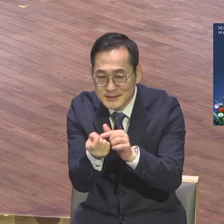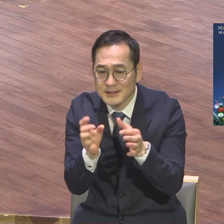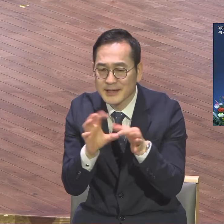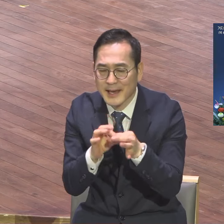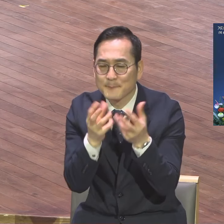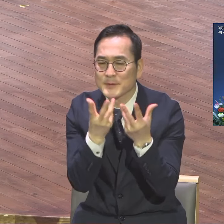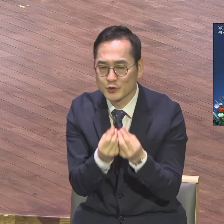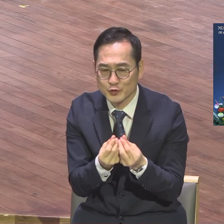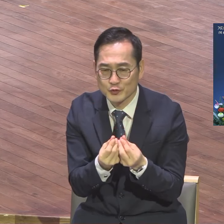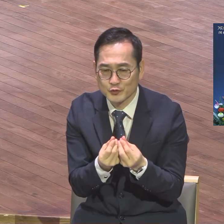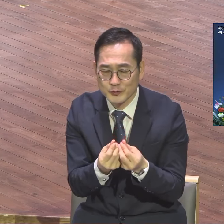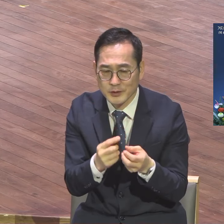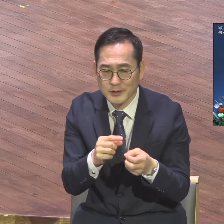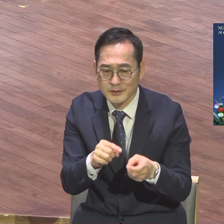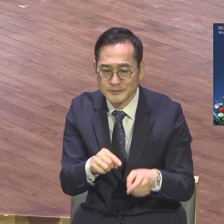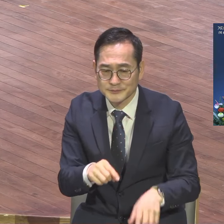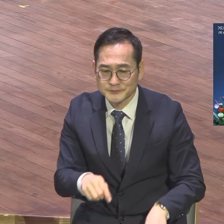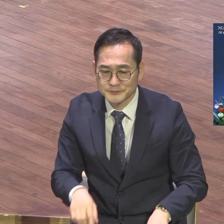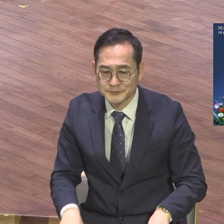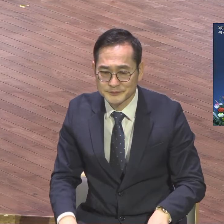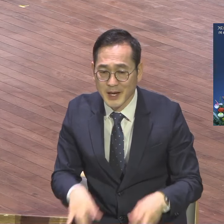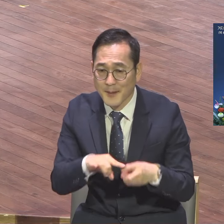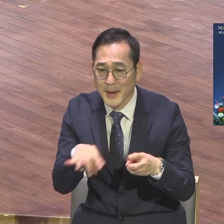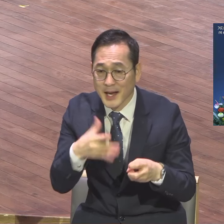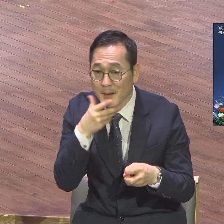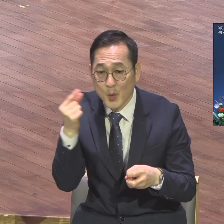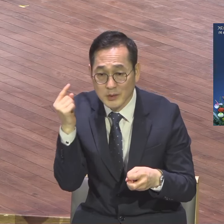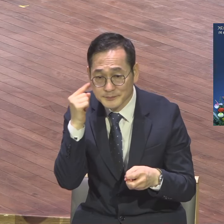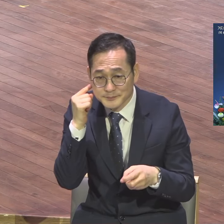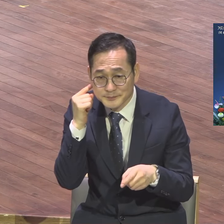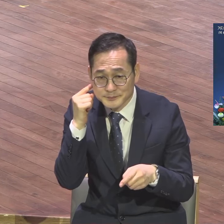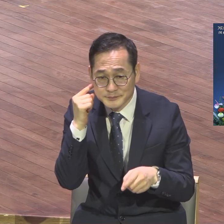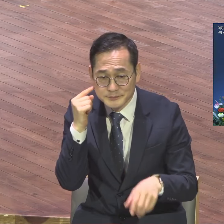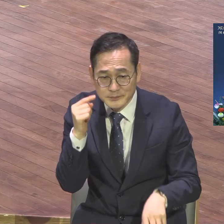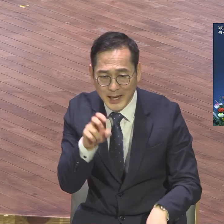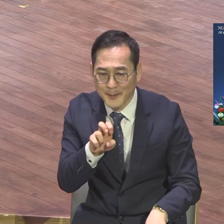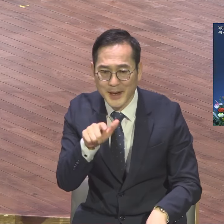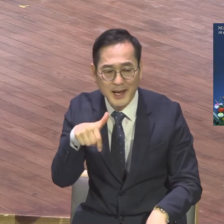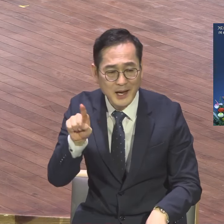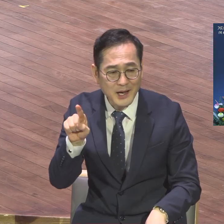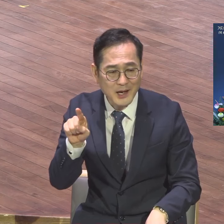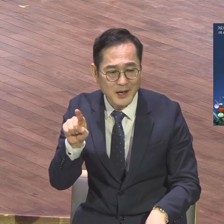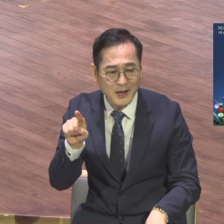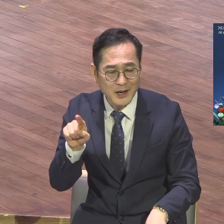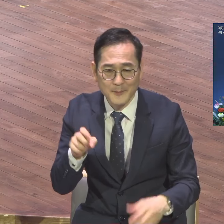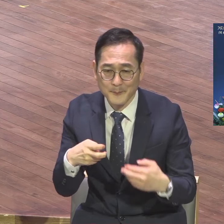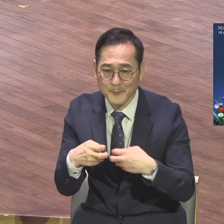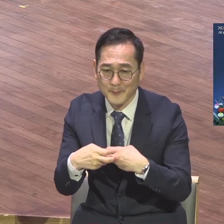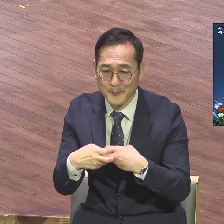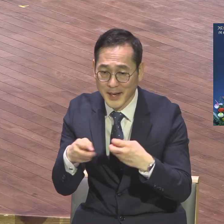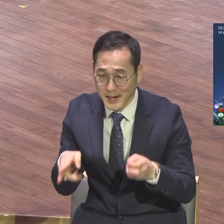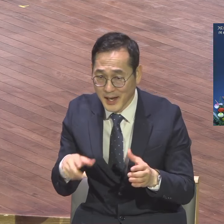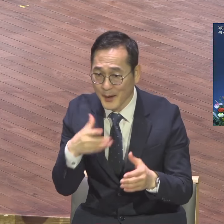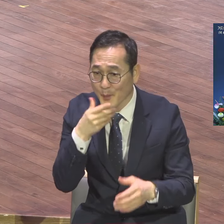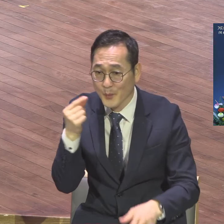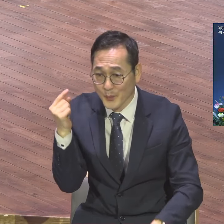비해서 비유의 말씀이 적어요. 아주 심플하게 마가복음 사장에만 그냥